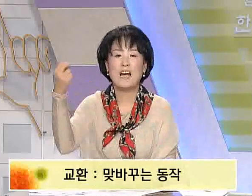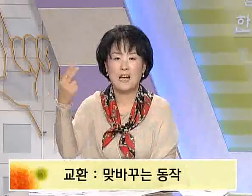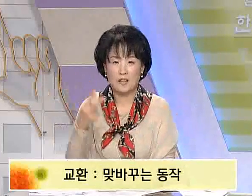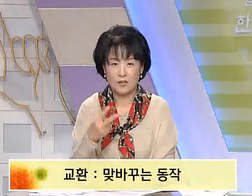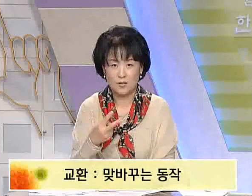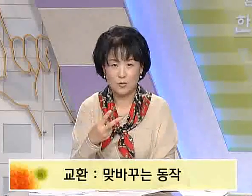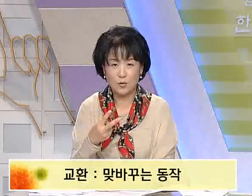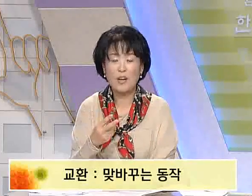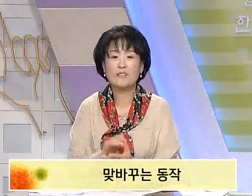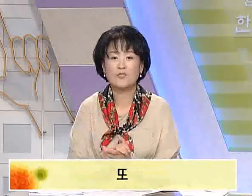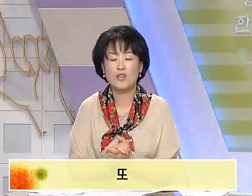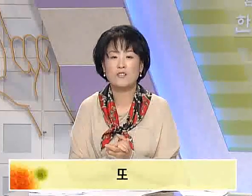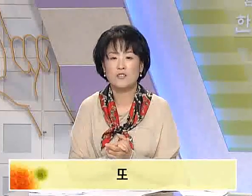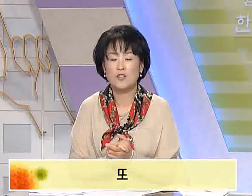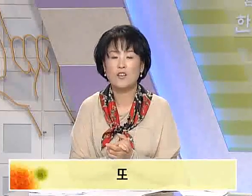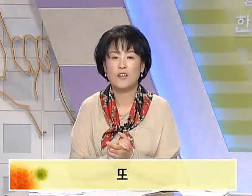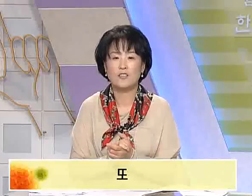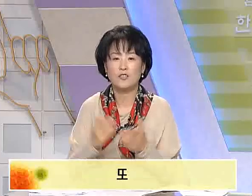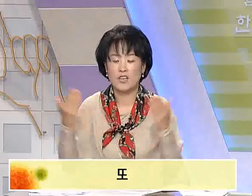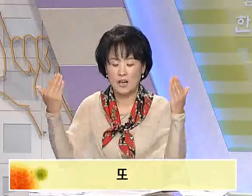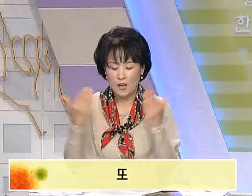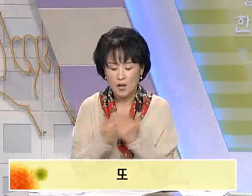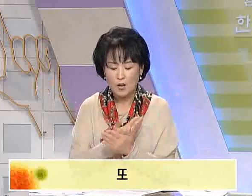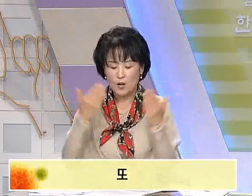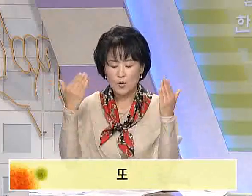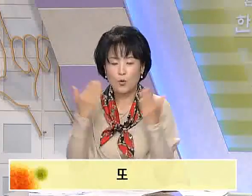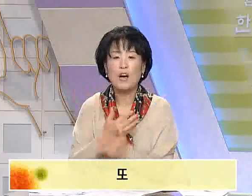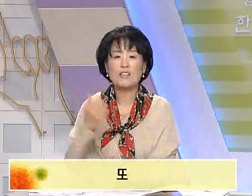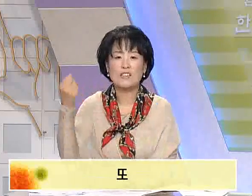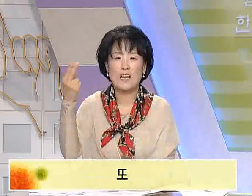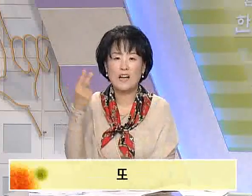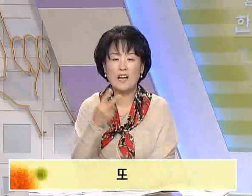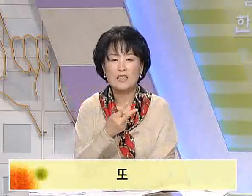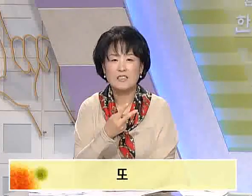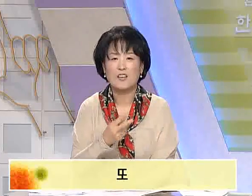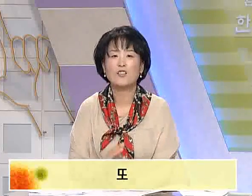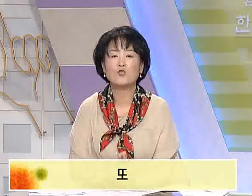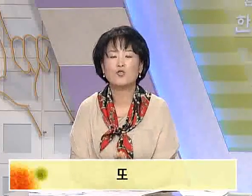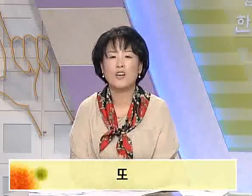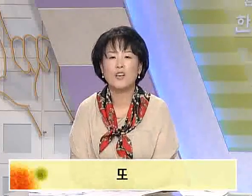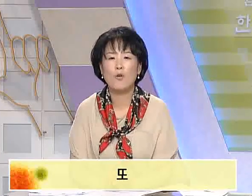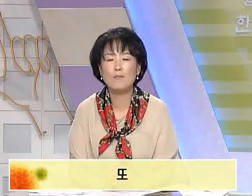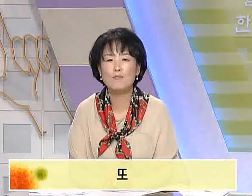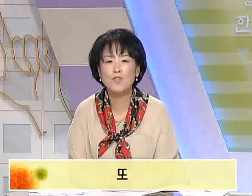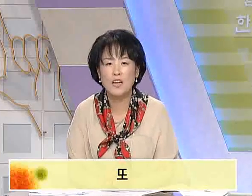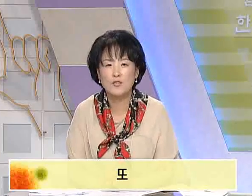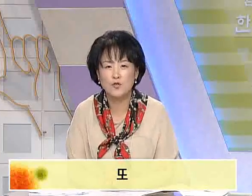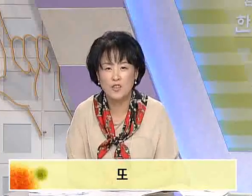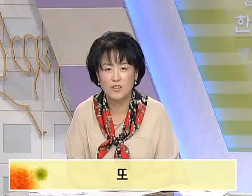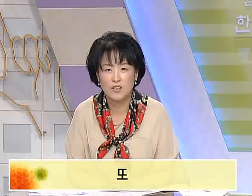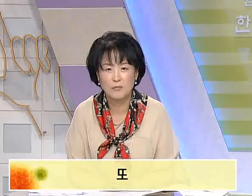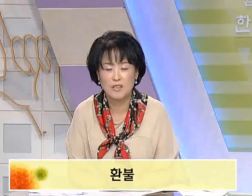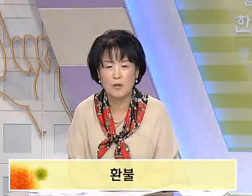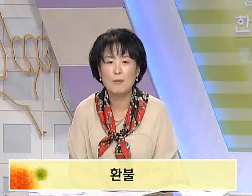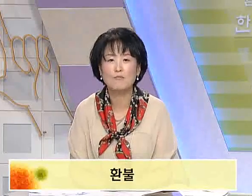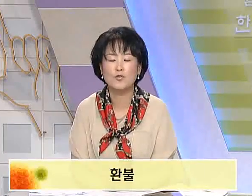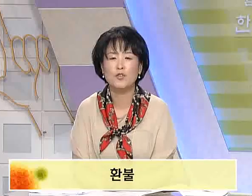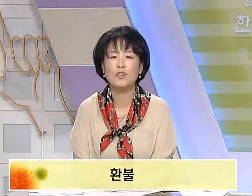교환이나 또란 수화를 써줘야 되겠죠? 교환이나. 자. 중요한 게 환불이라는 수행이 되겠습니다. 자. 환불.